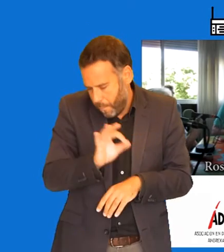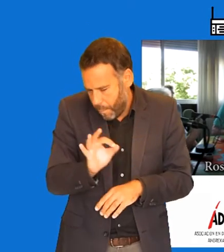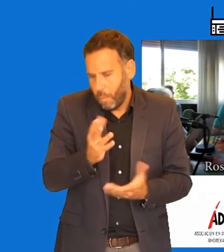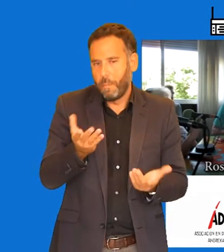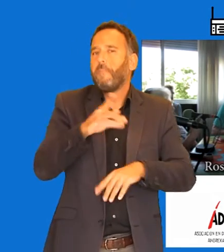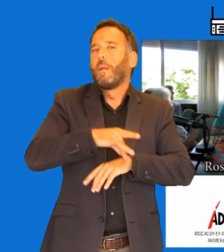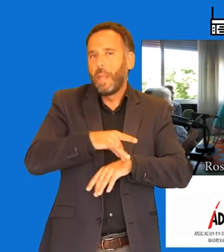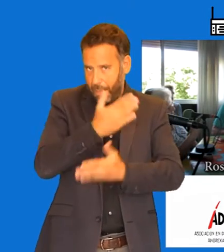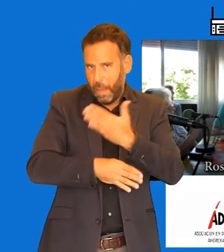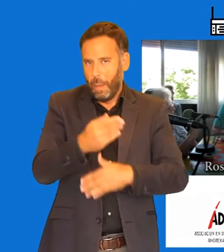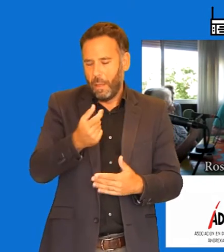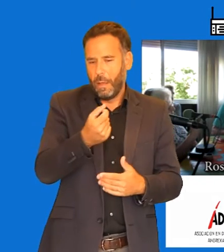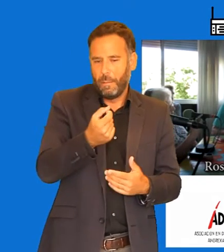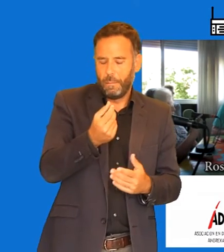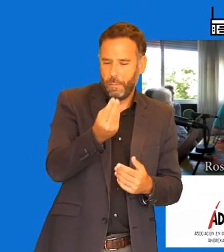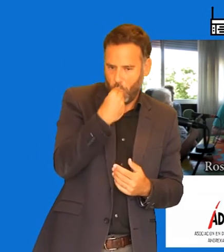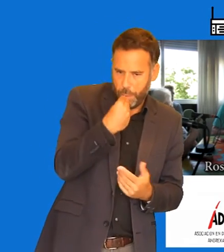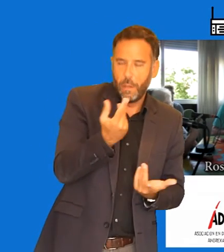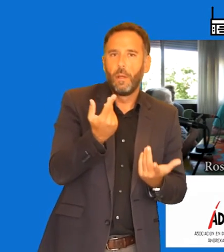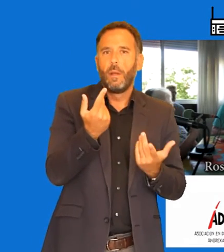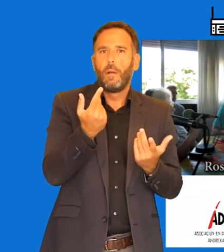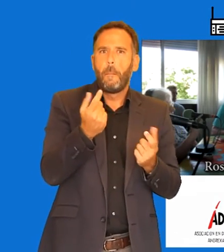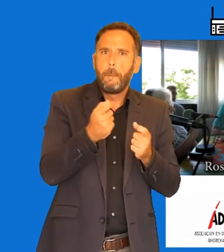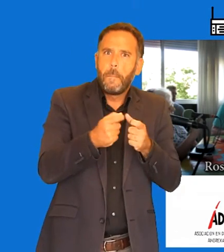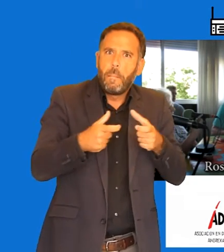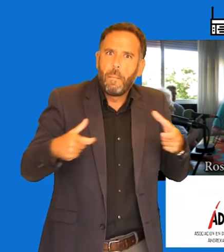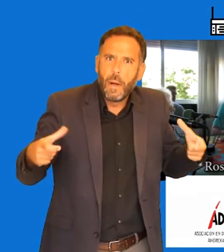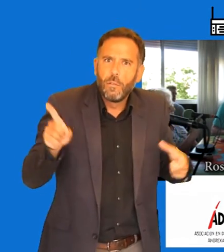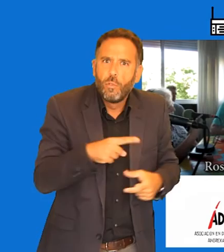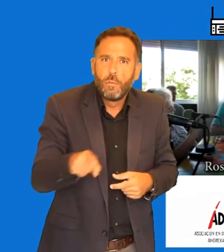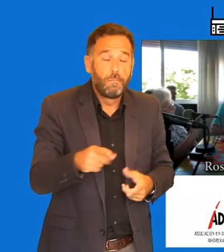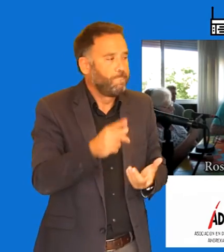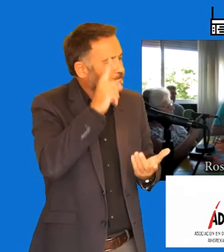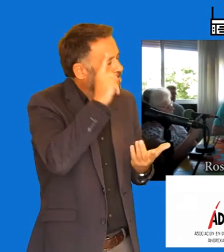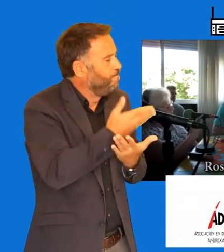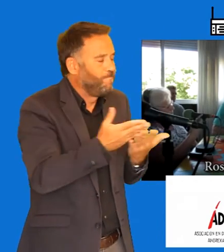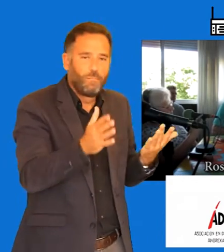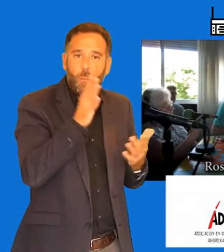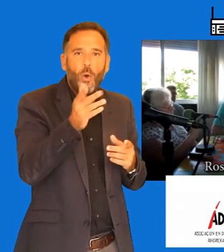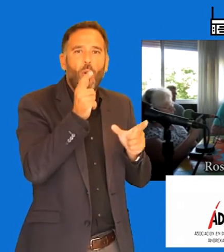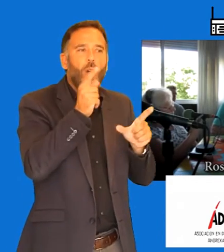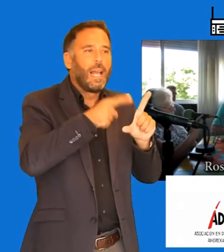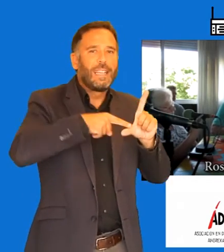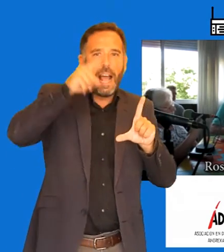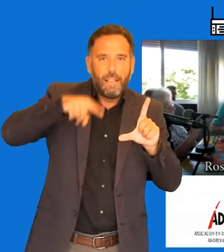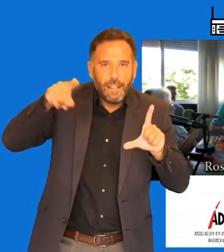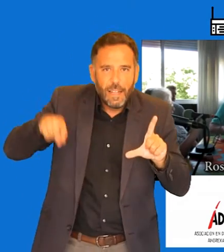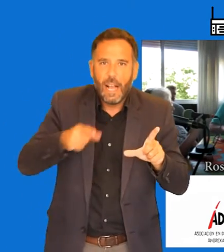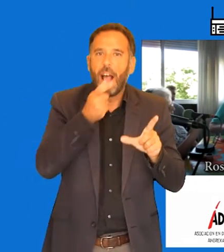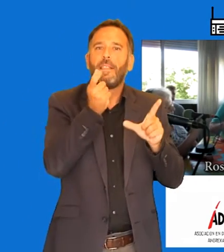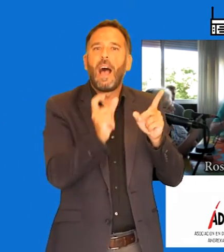alimentación? Yo no sé. Es que no hay datos. No hay un censo.